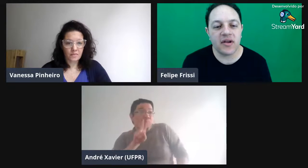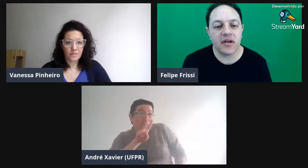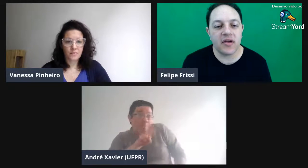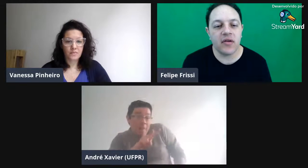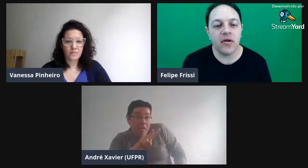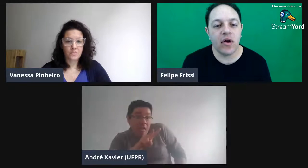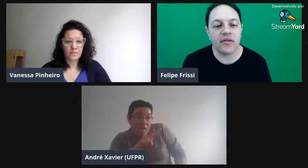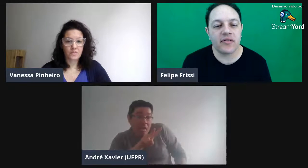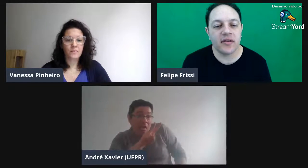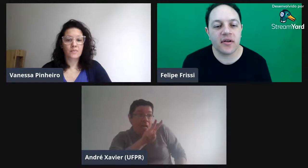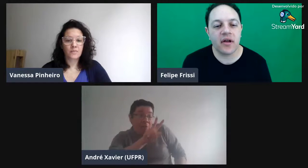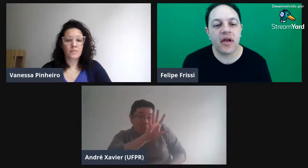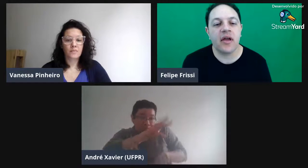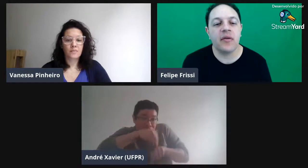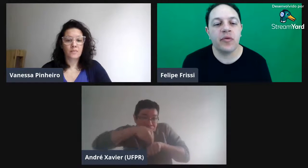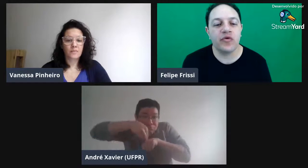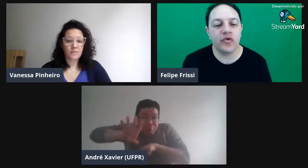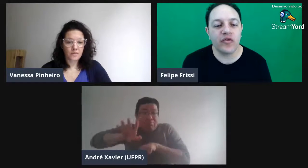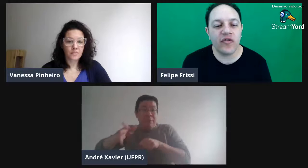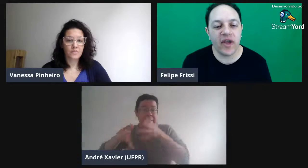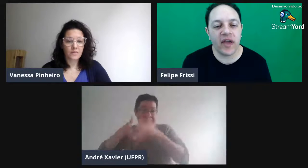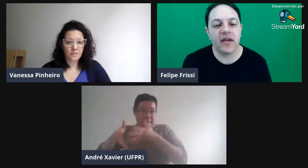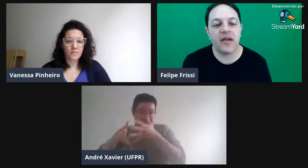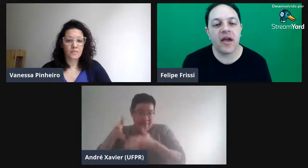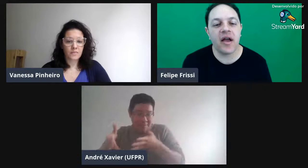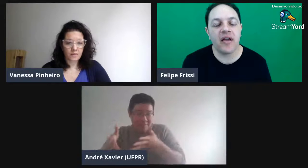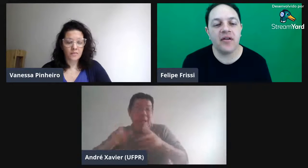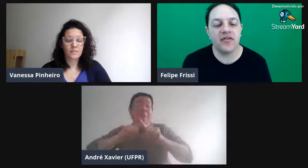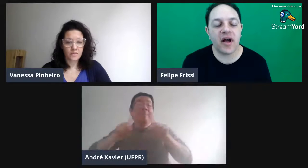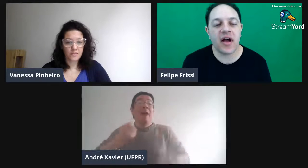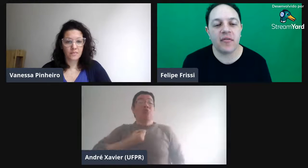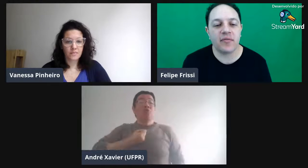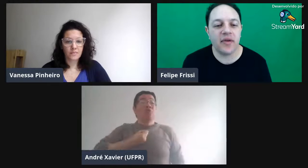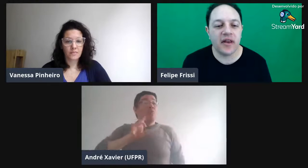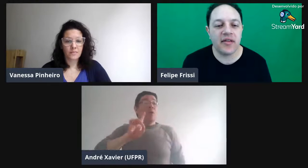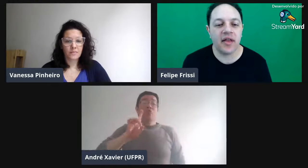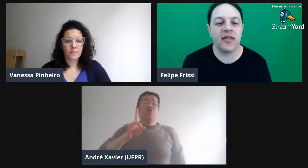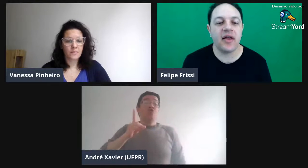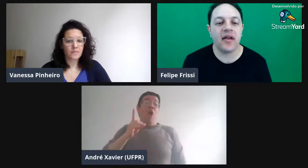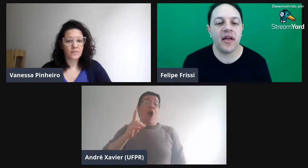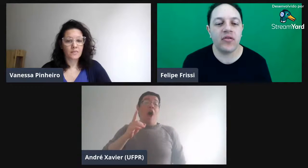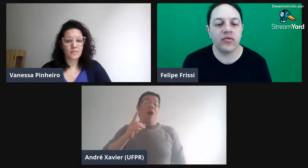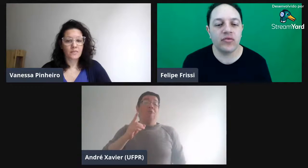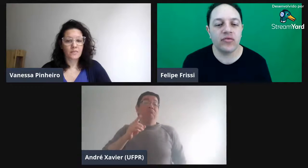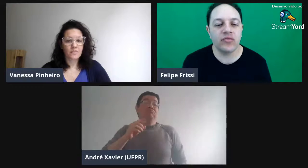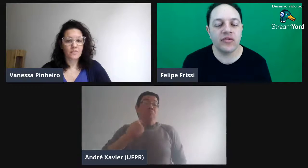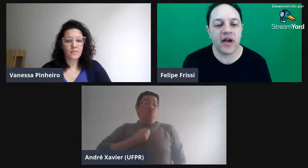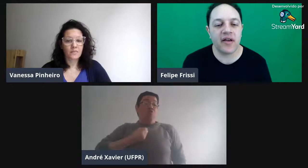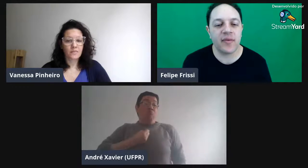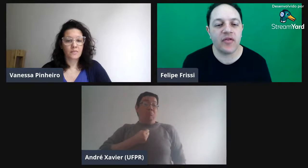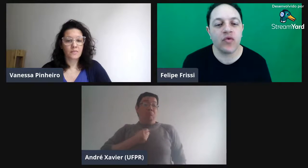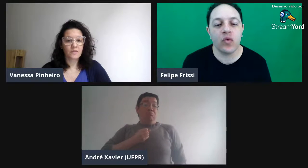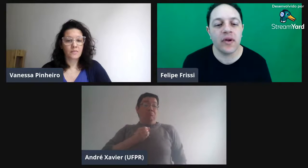e o gloss. E pro surdo ver, e aí já ele tem a ideia dos sinais. Mas número,